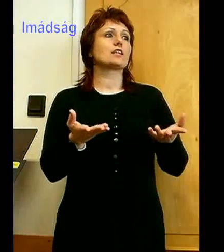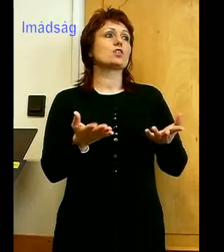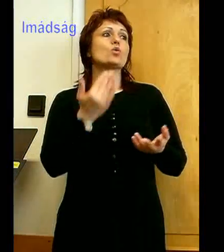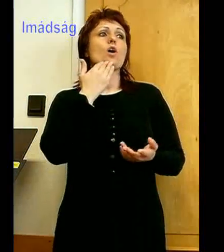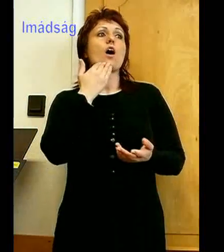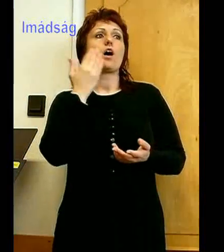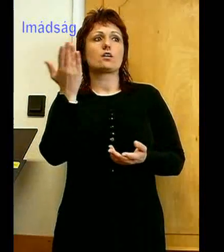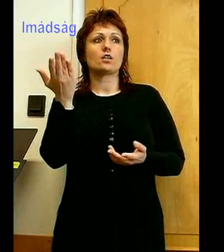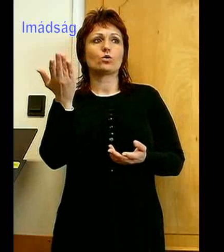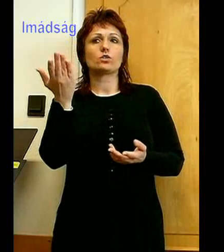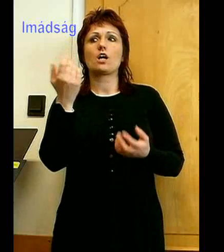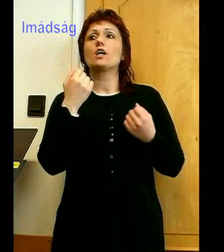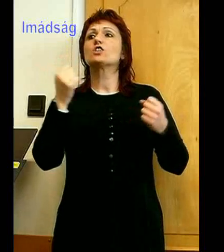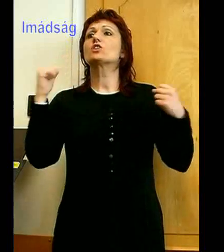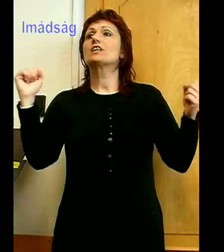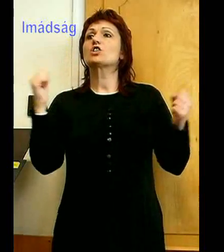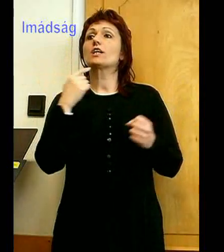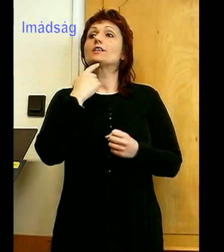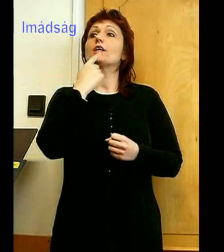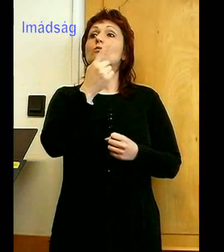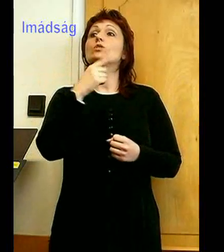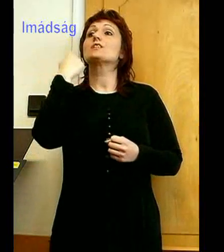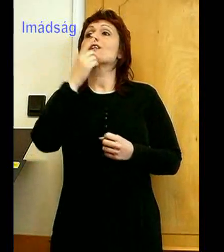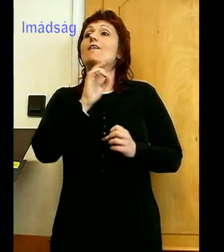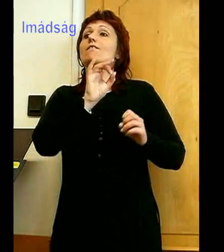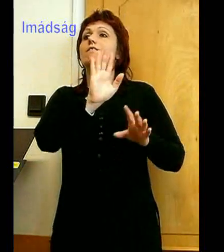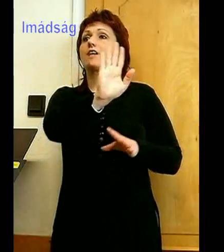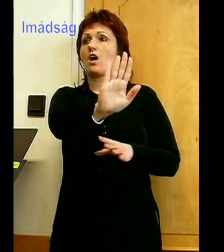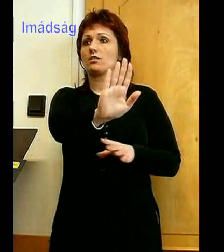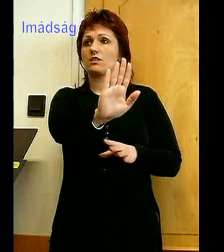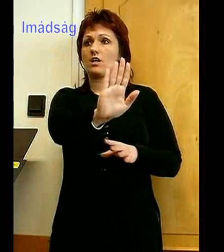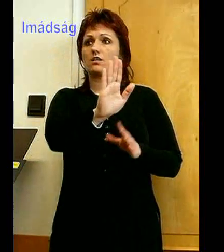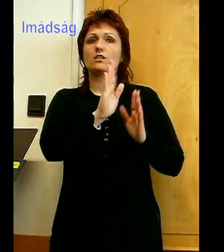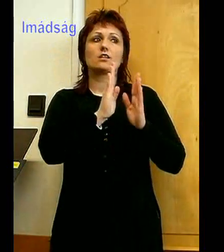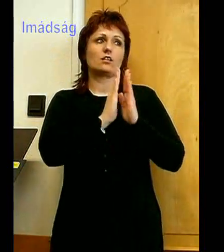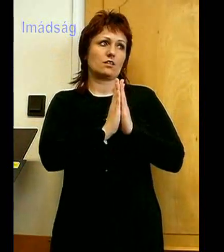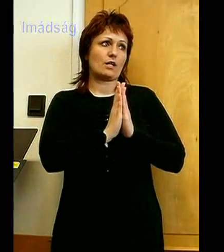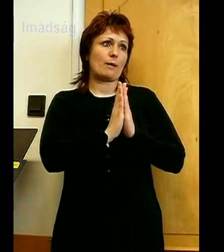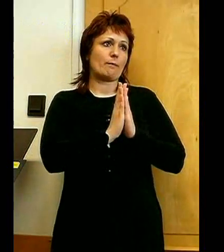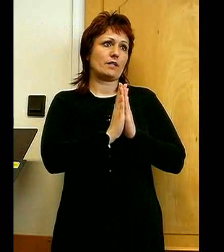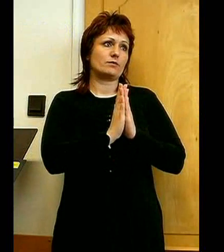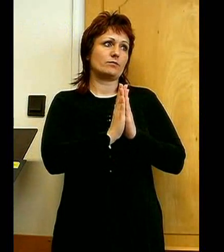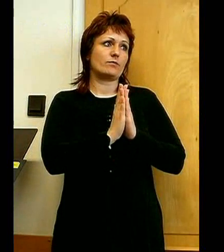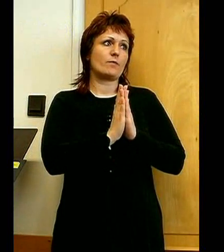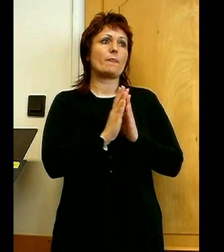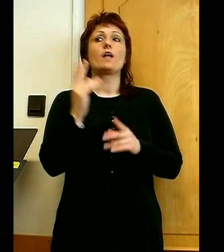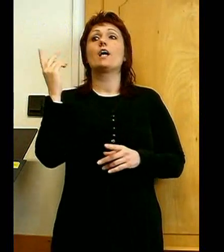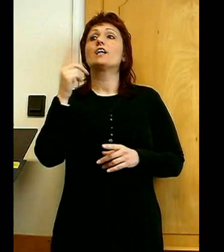dícséletet mondhassunk Te szent fiadnak. Ámen. Isten igéje, amelynek